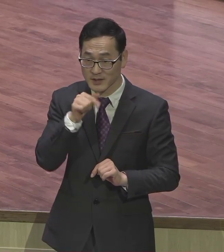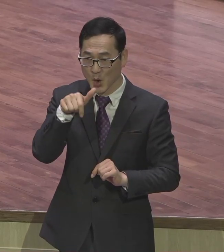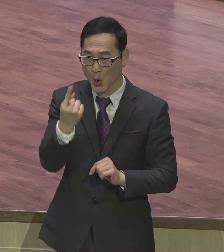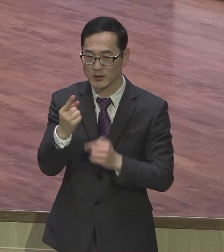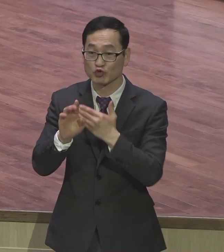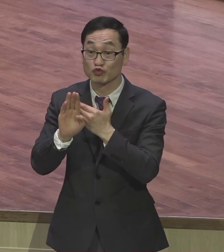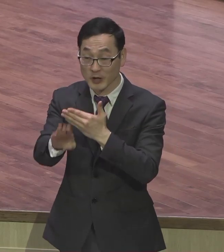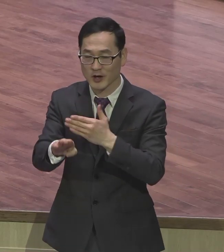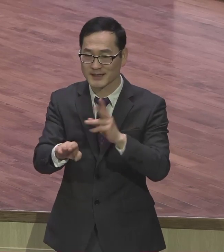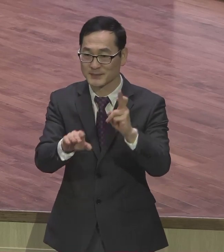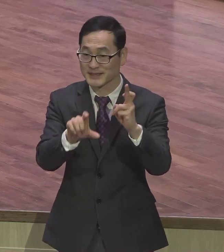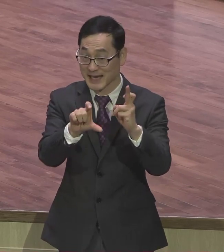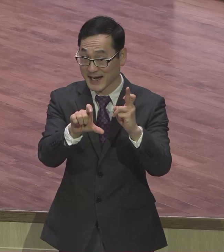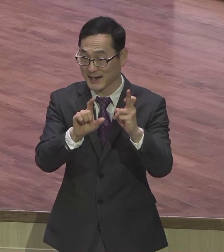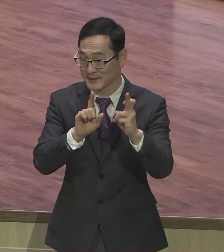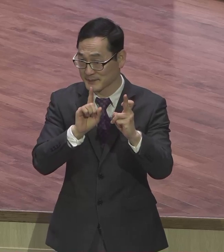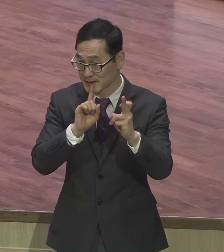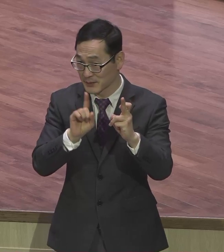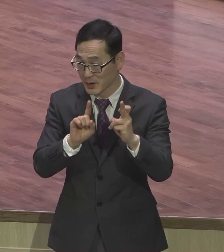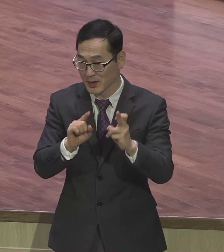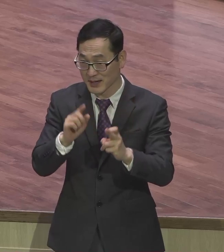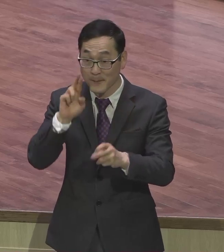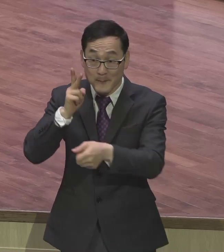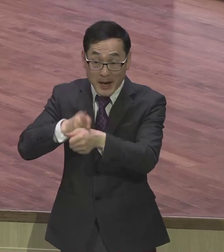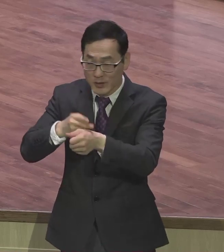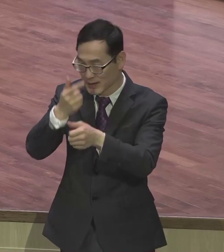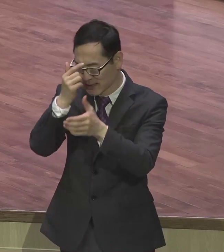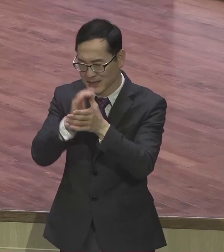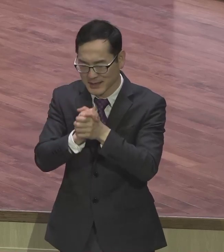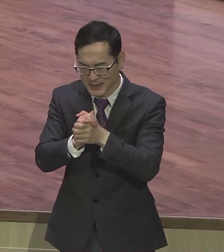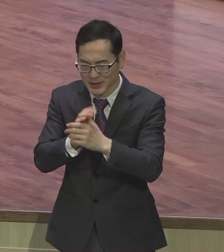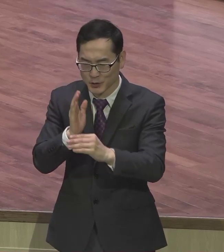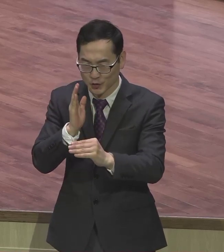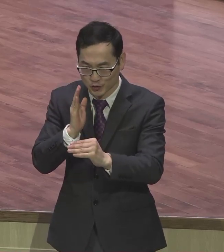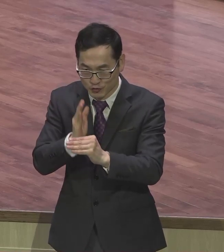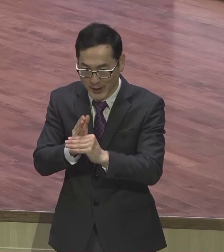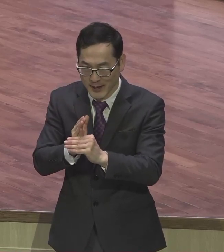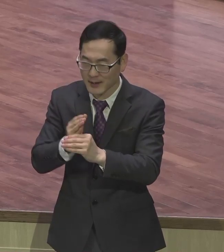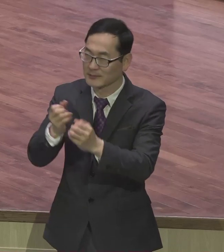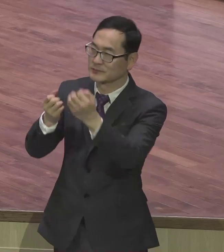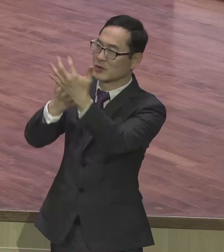보면요 바울이 기도 중에 기도 중에 환상과 계시를 봐요